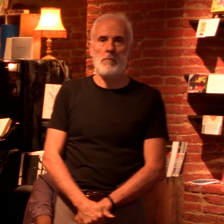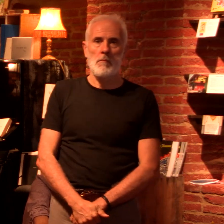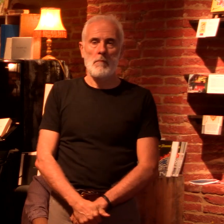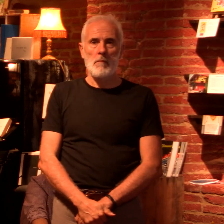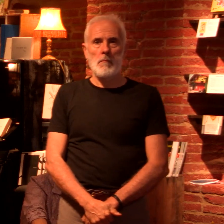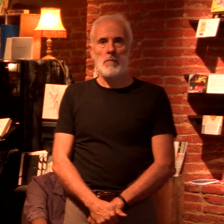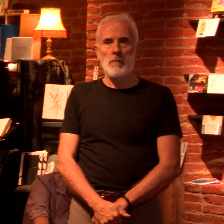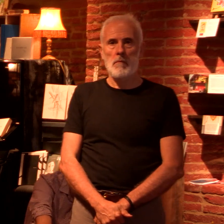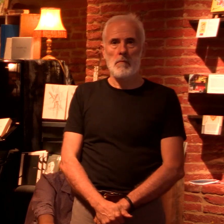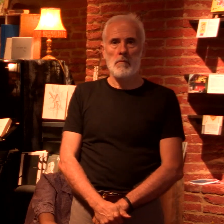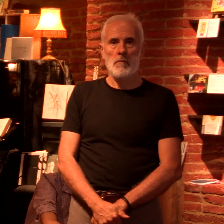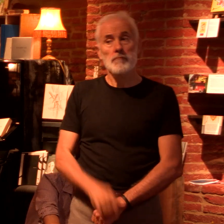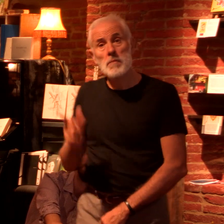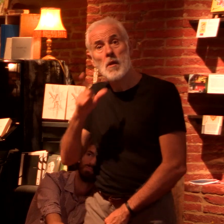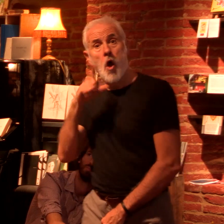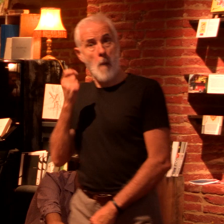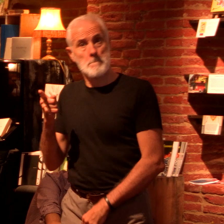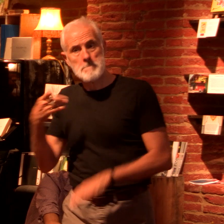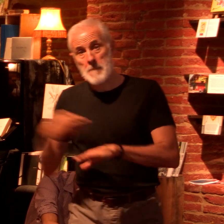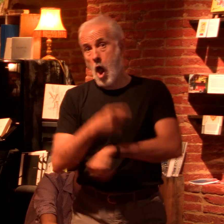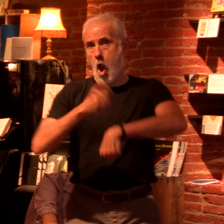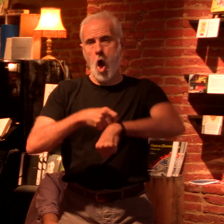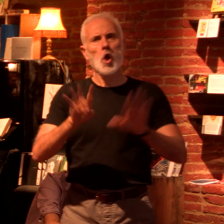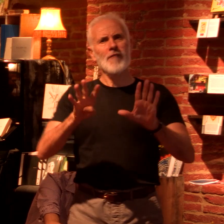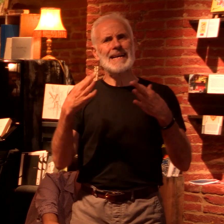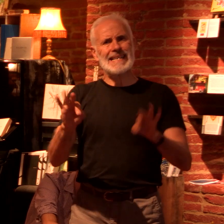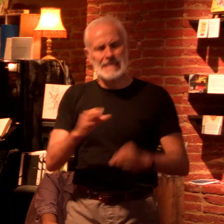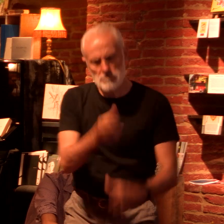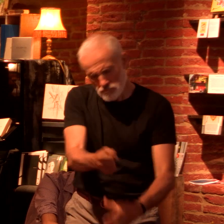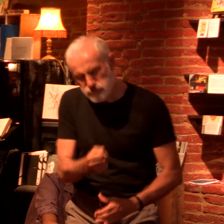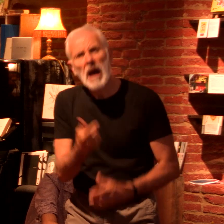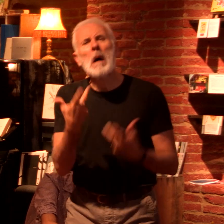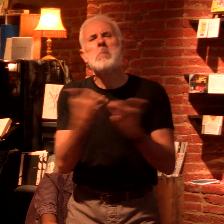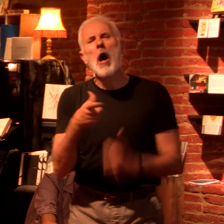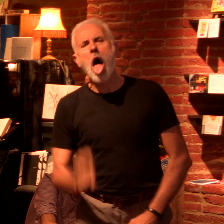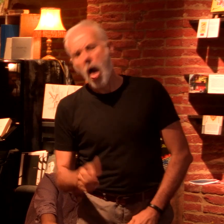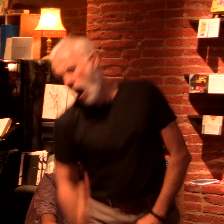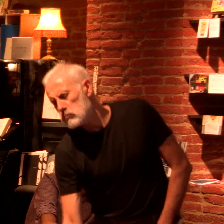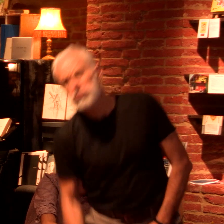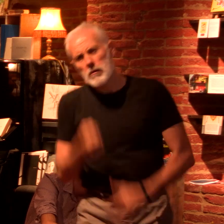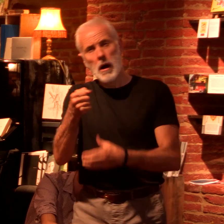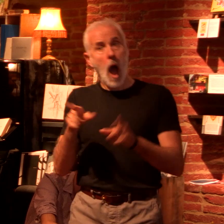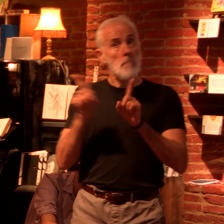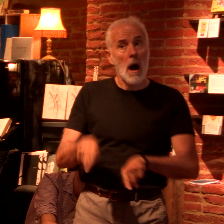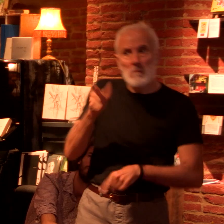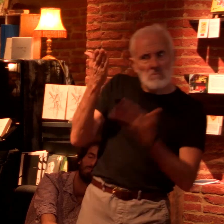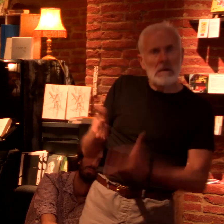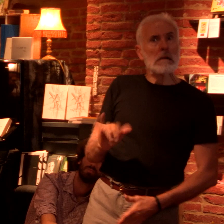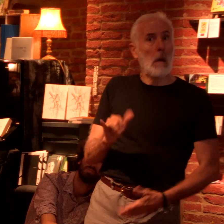Il passe à la supérette à 9h10. Il prend une bouteille de pinot au premier prix, toujours la même, on ne sait rien de lui. Il présente